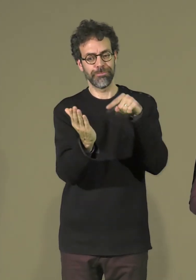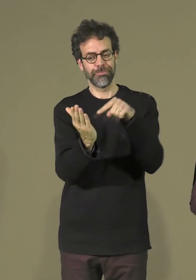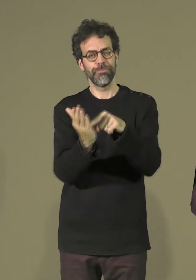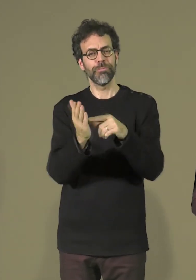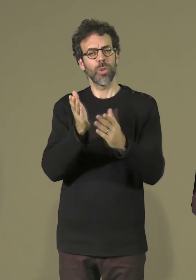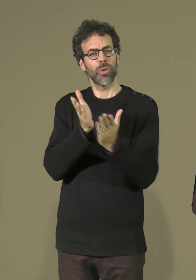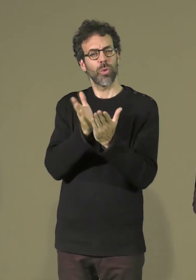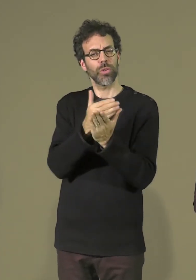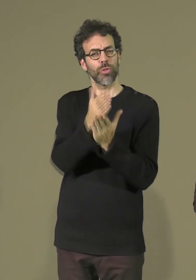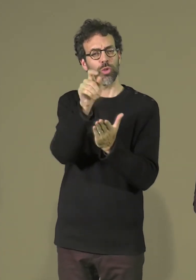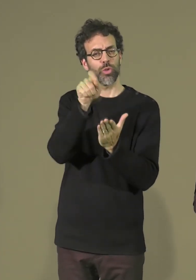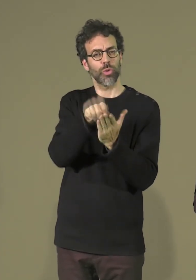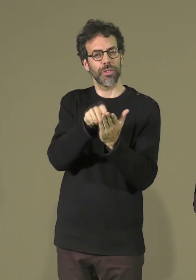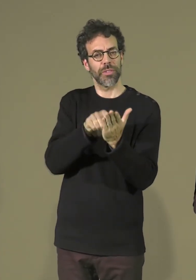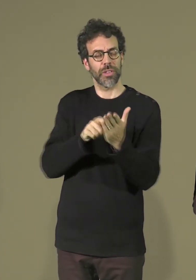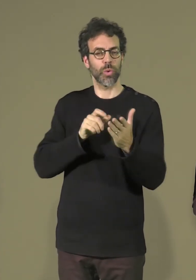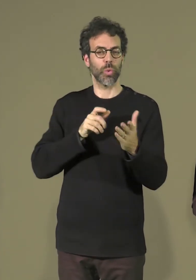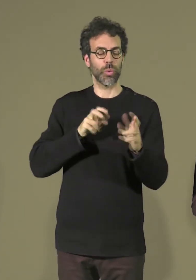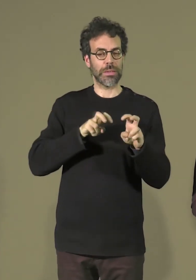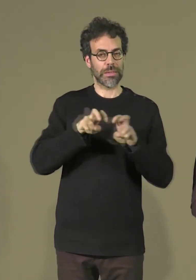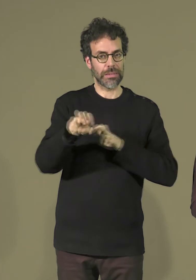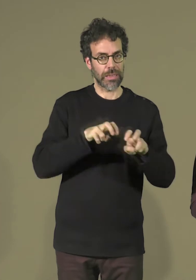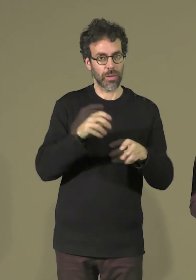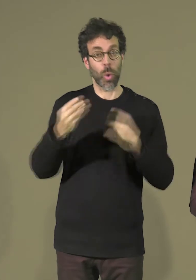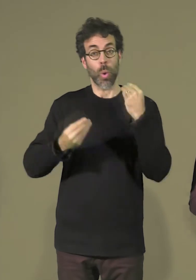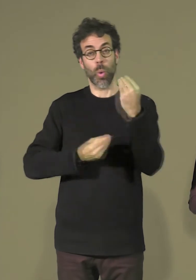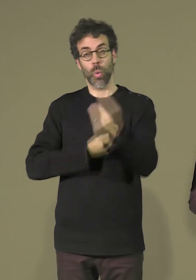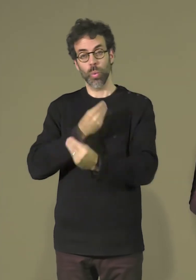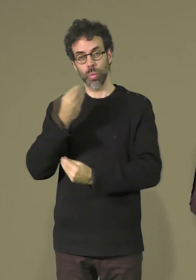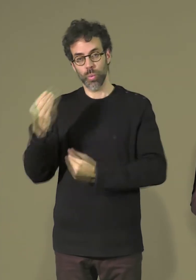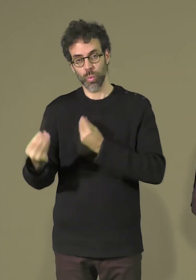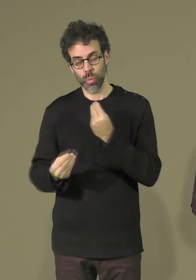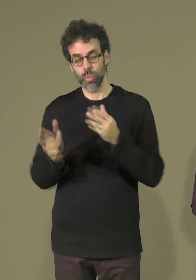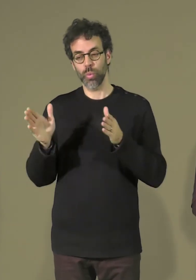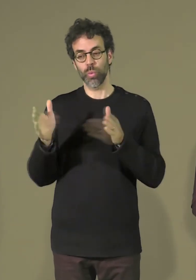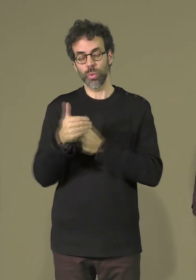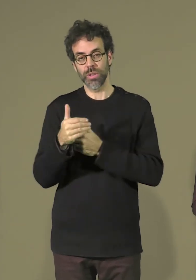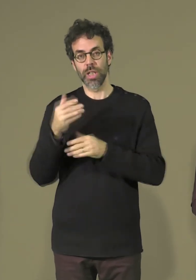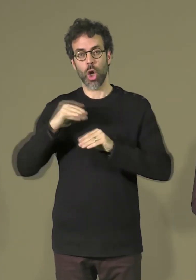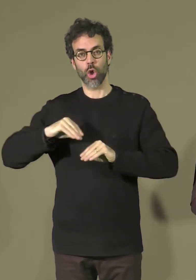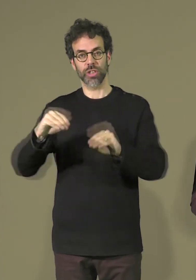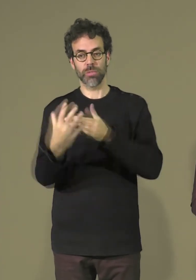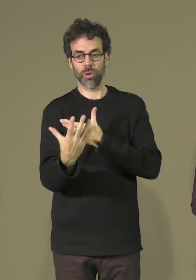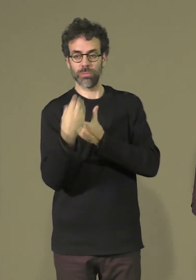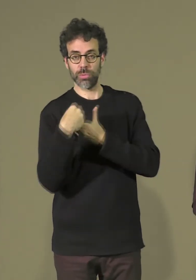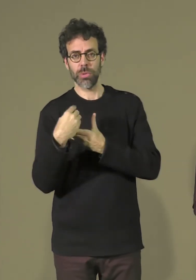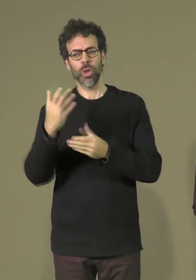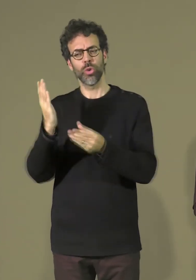et ou unité d'enseignement TSM de la maison de l'autonomie, anciennement appelée